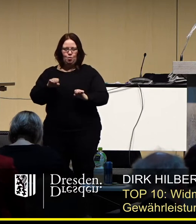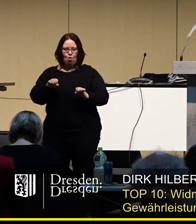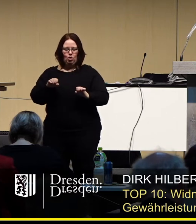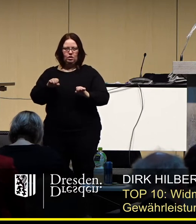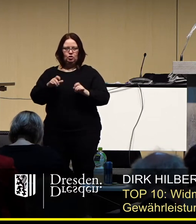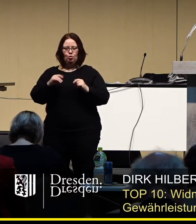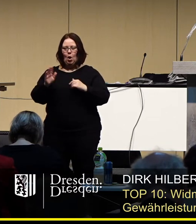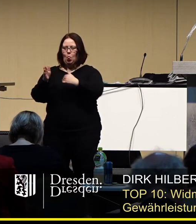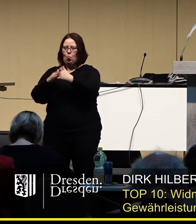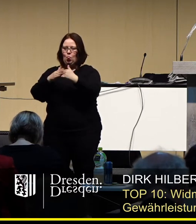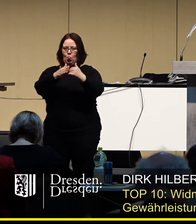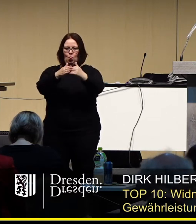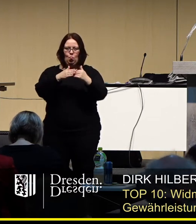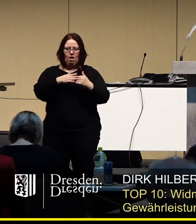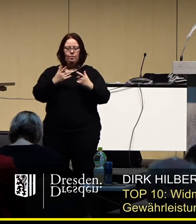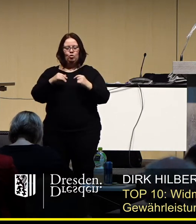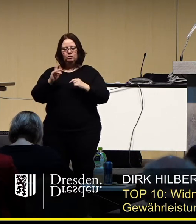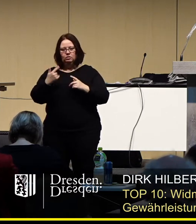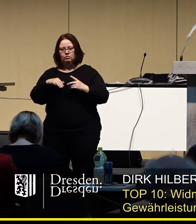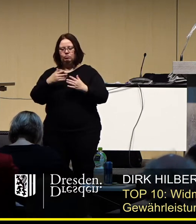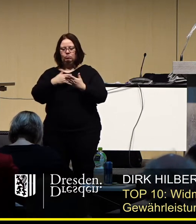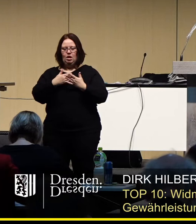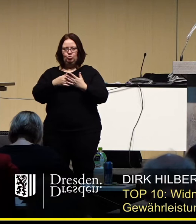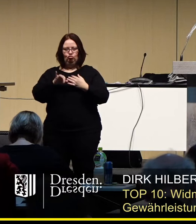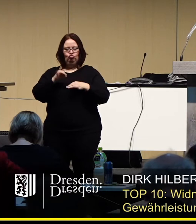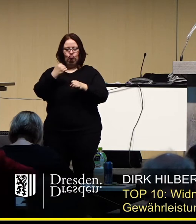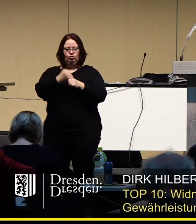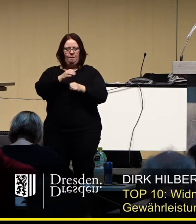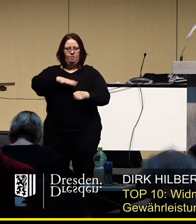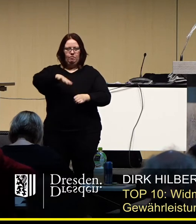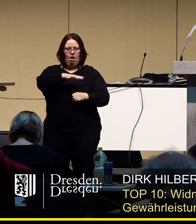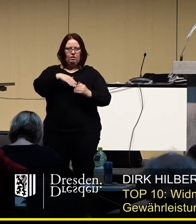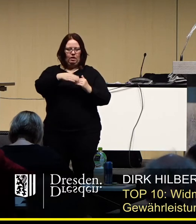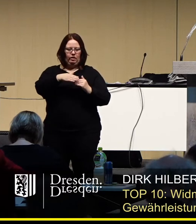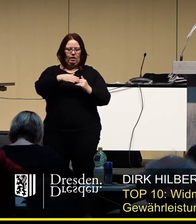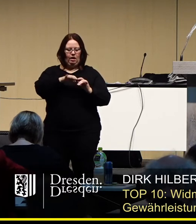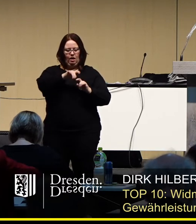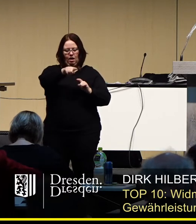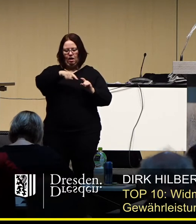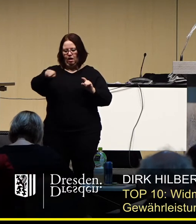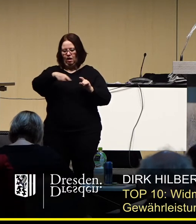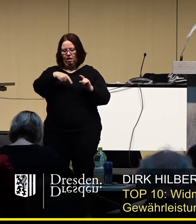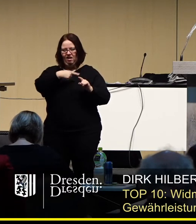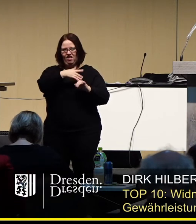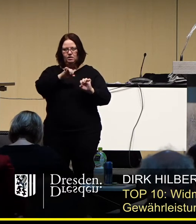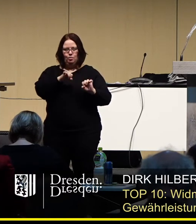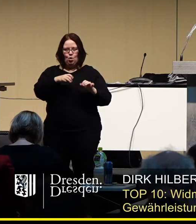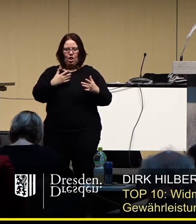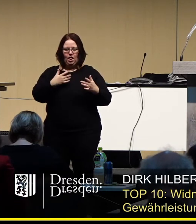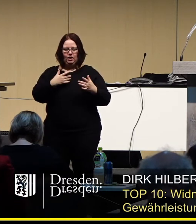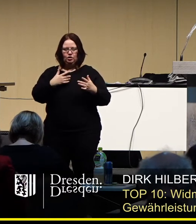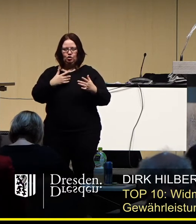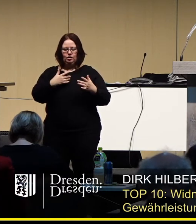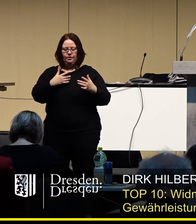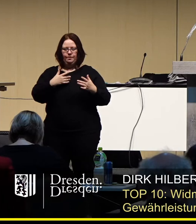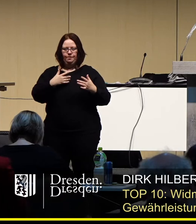räumlicher Nähe auf der einen Seite zu den bestehenden Märkten sinnfälligerweise